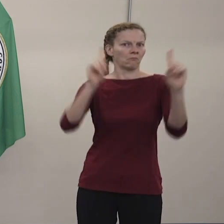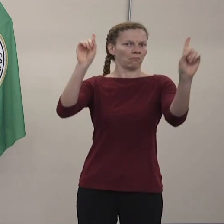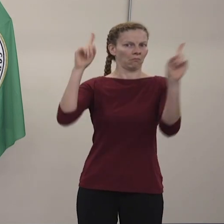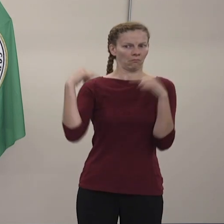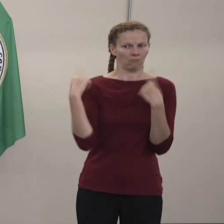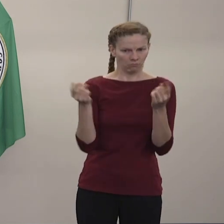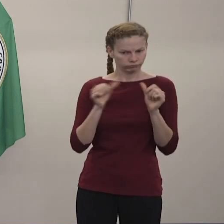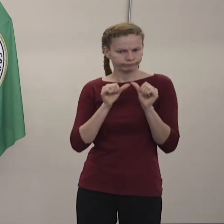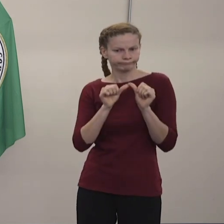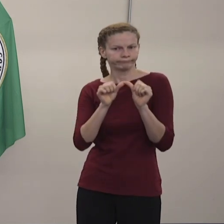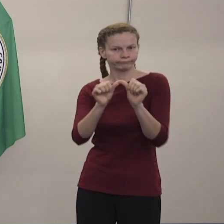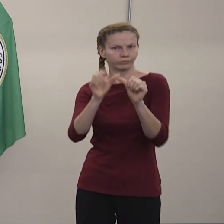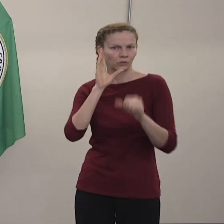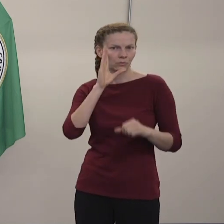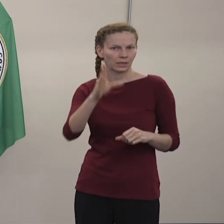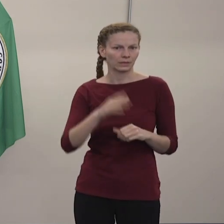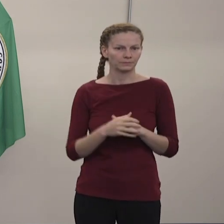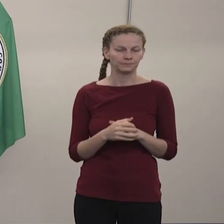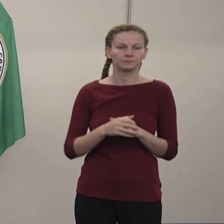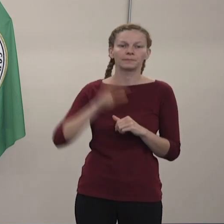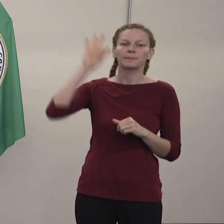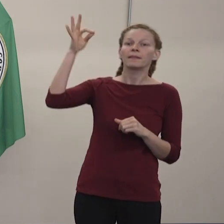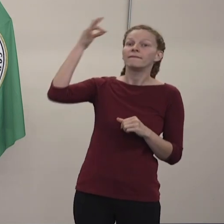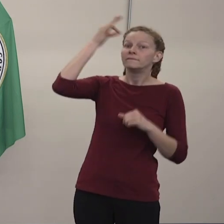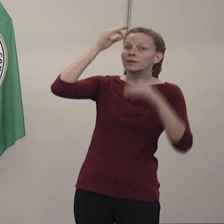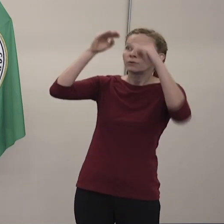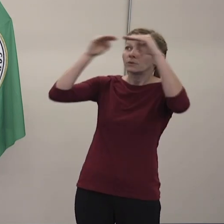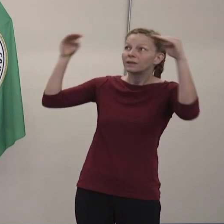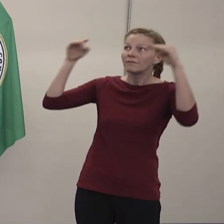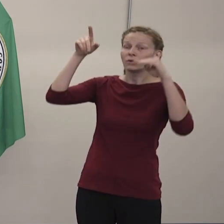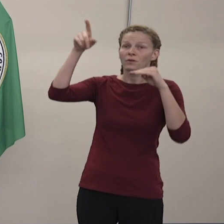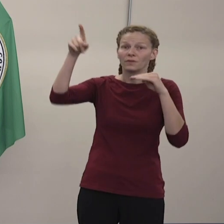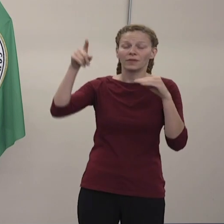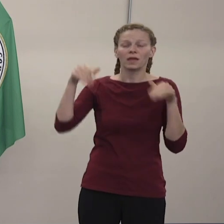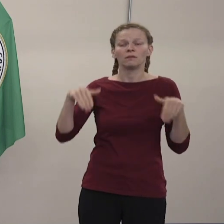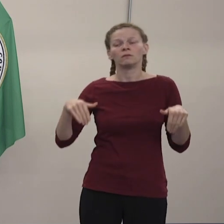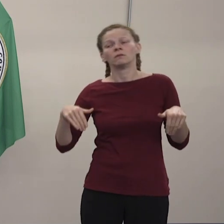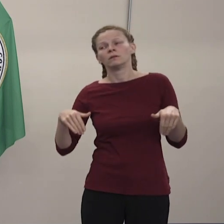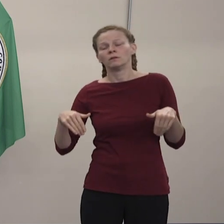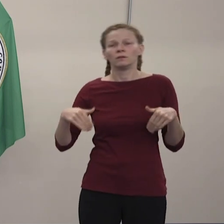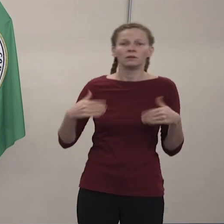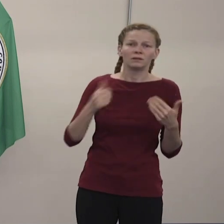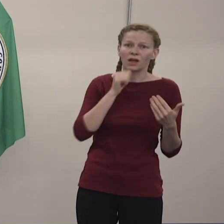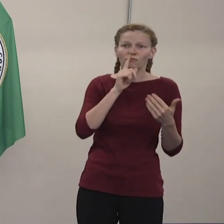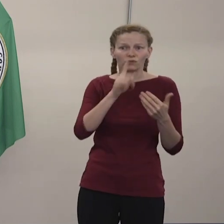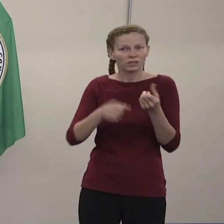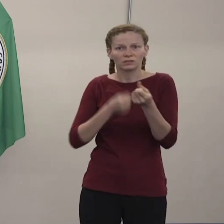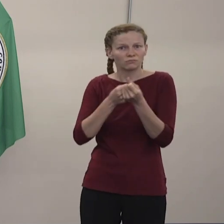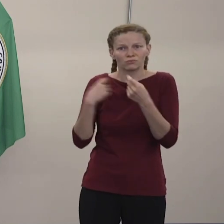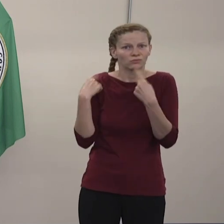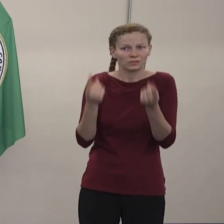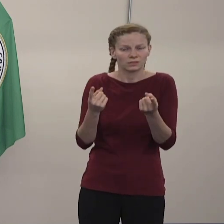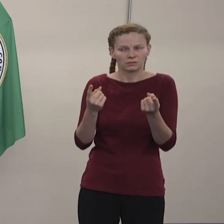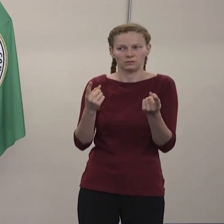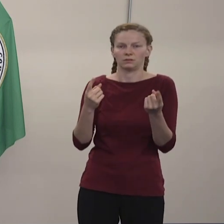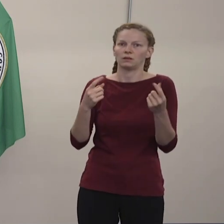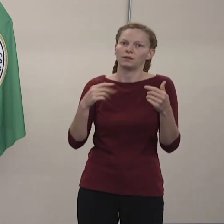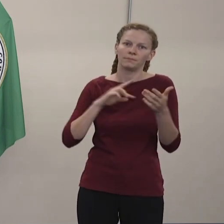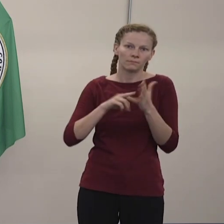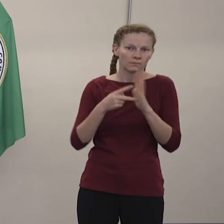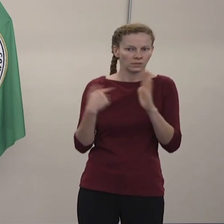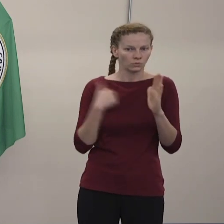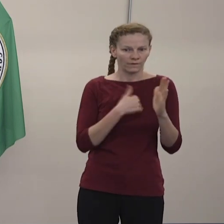La falta de coordinación a nivel federal ha hecho que sea más difícil para las locales